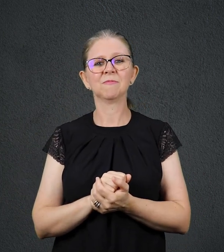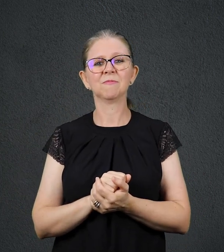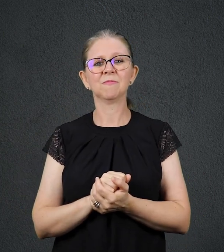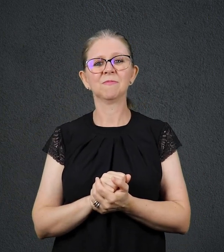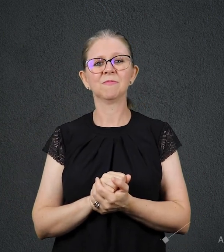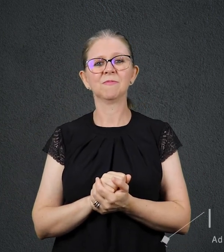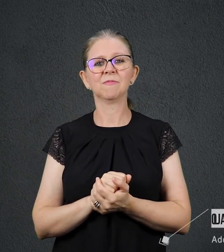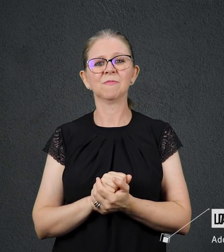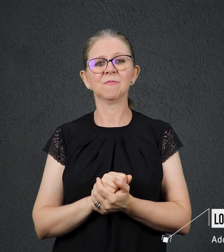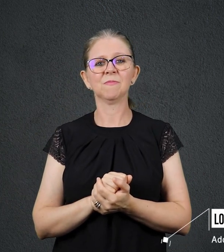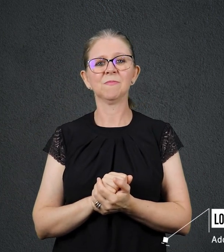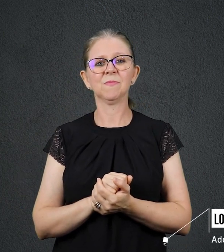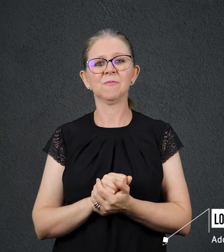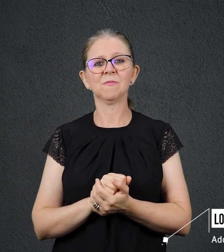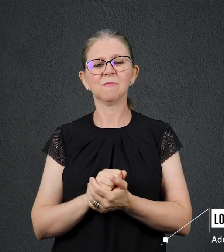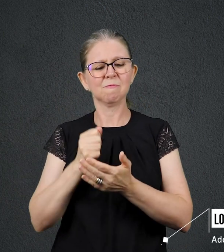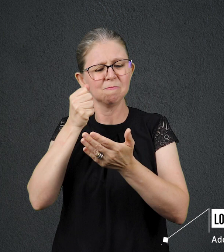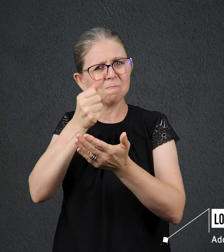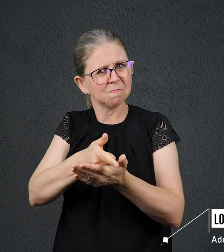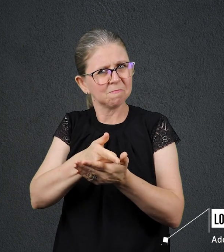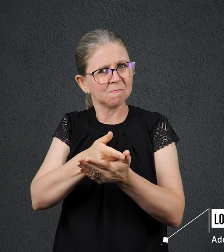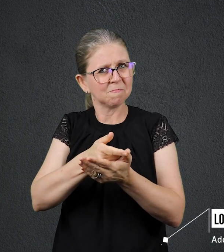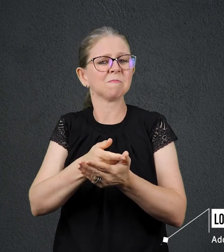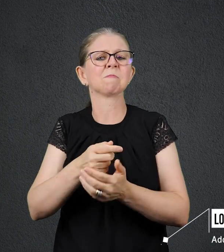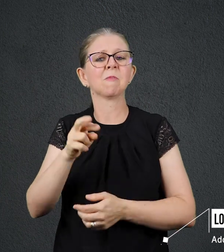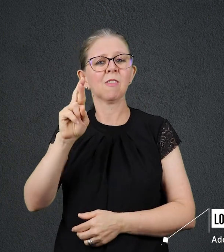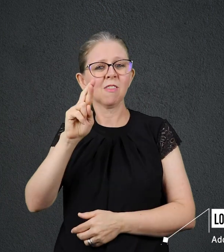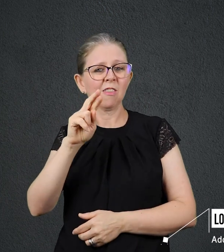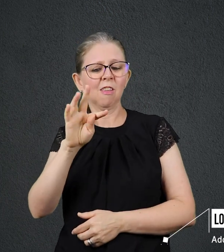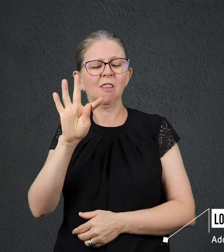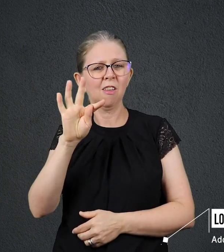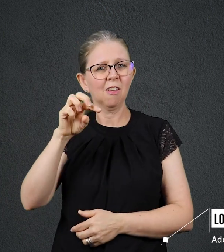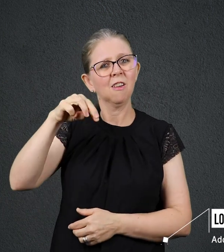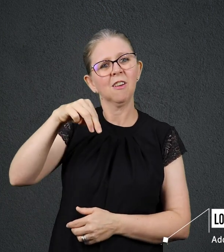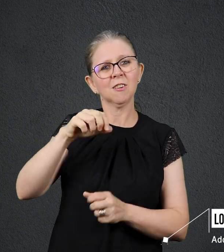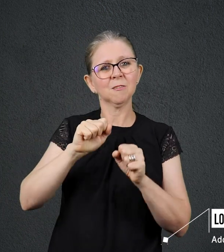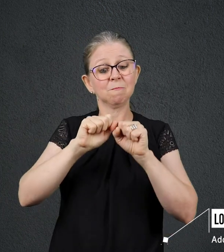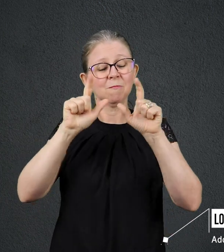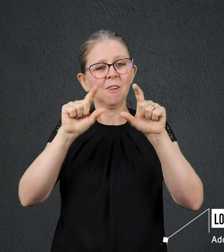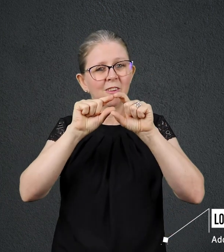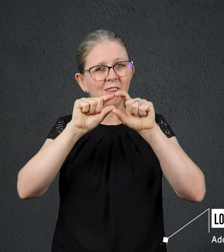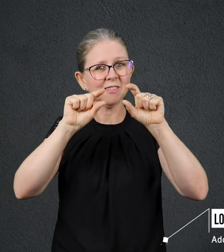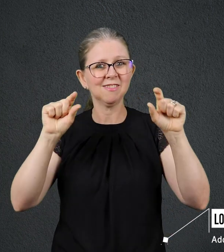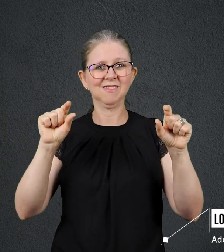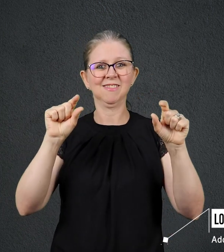Adquira já o seu devocional de todos os dias Acesse loja.transmundial.org.br